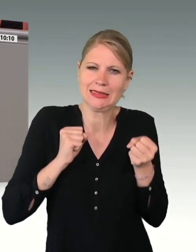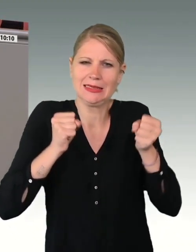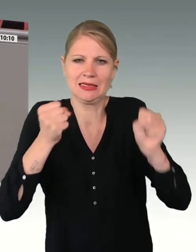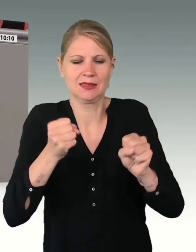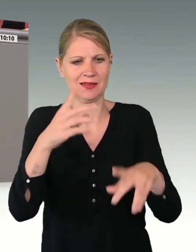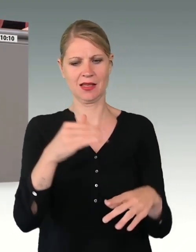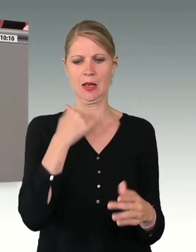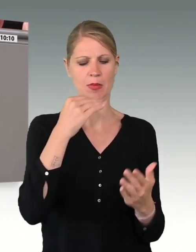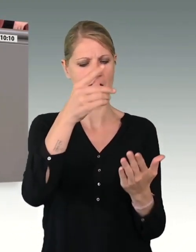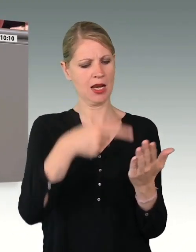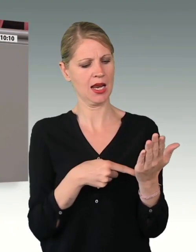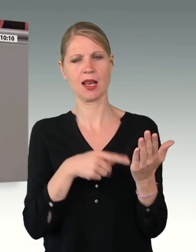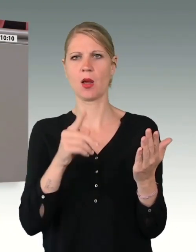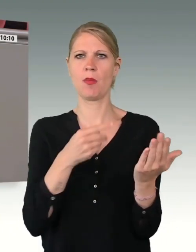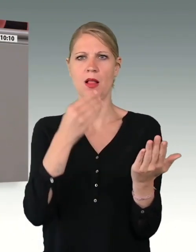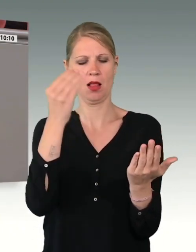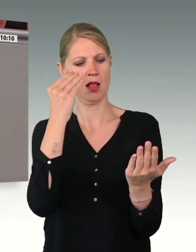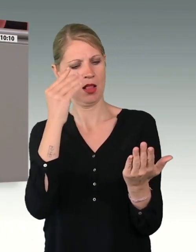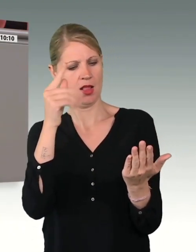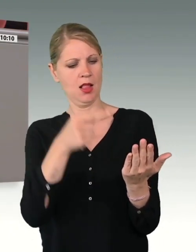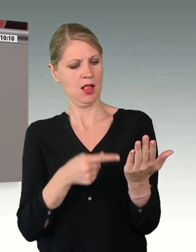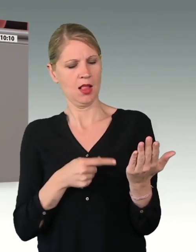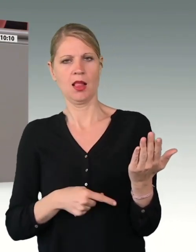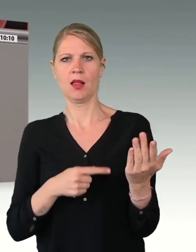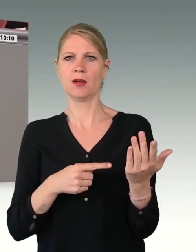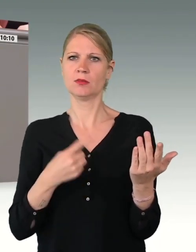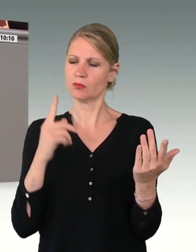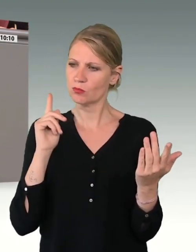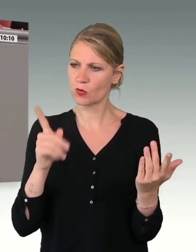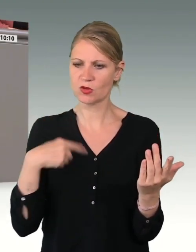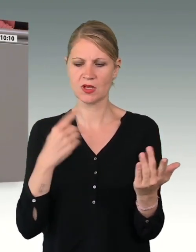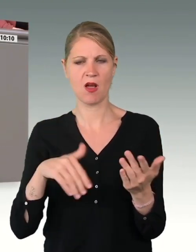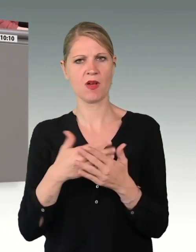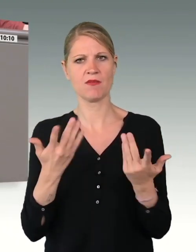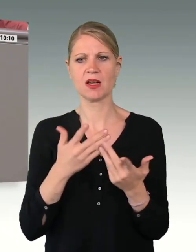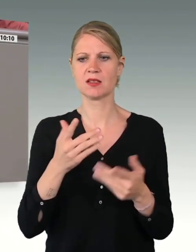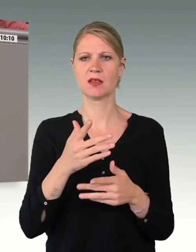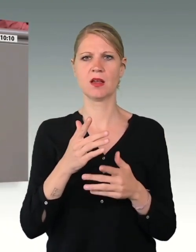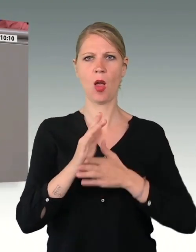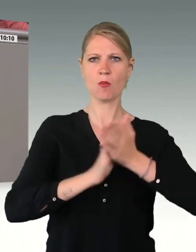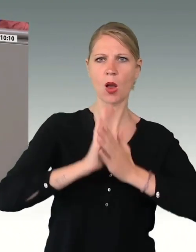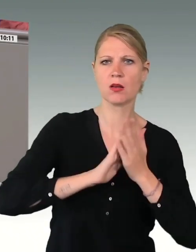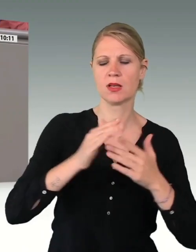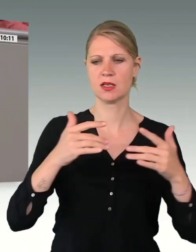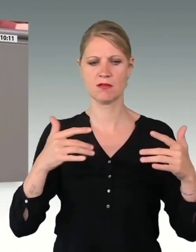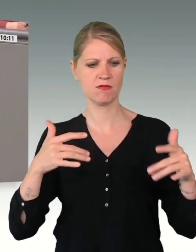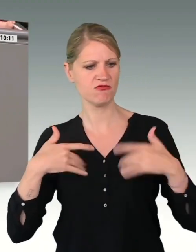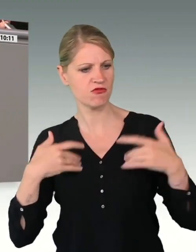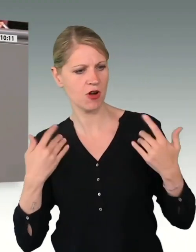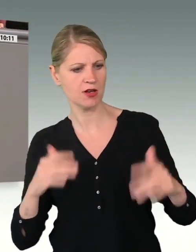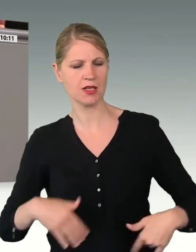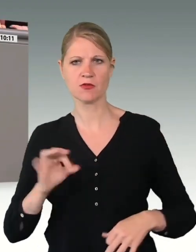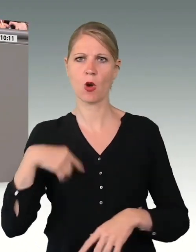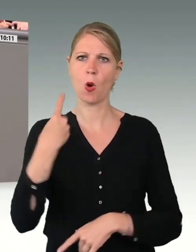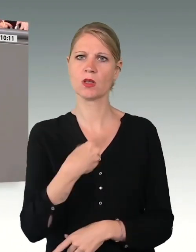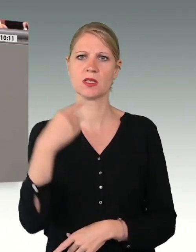sorgen dafür, dass Motivation und Freude am Dienst für unser Land stärker gewürdigt werden, indem wir die